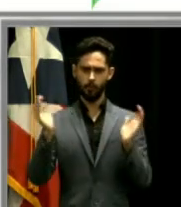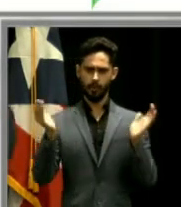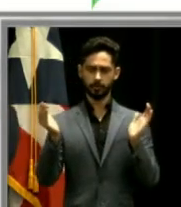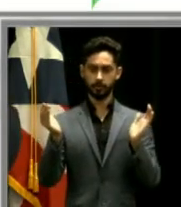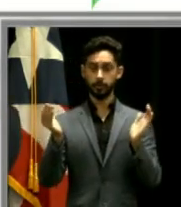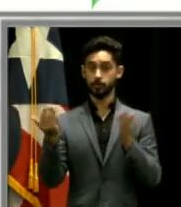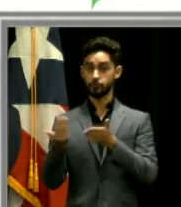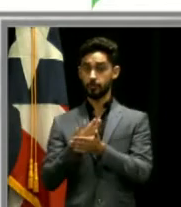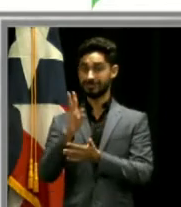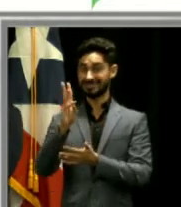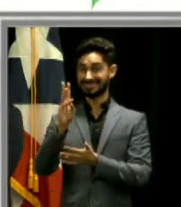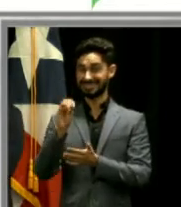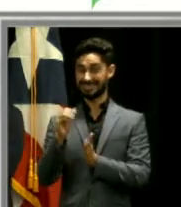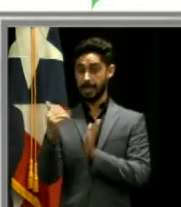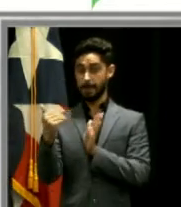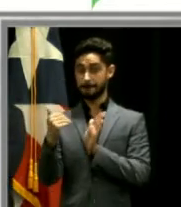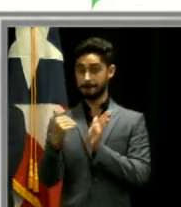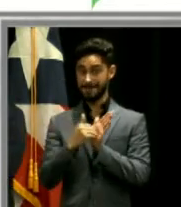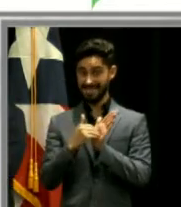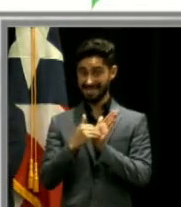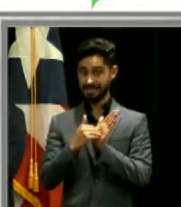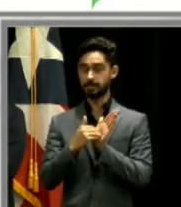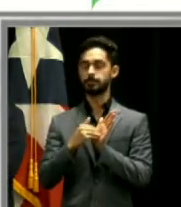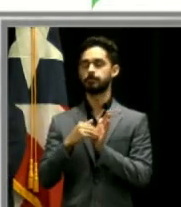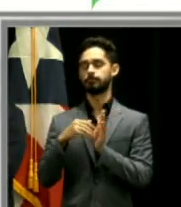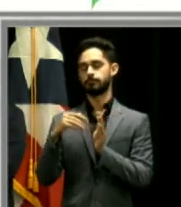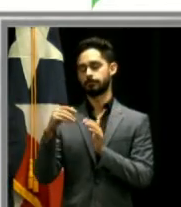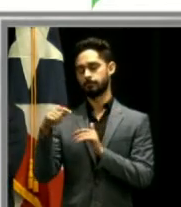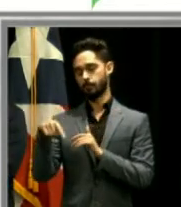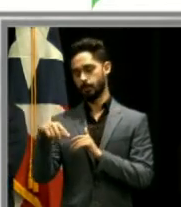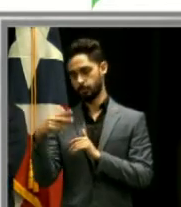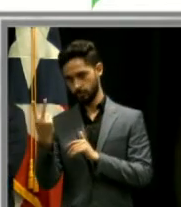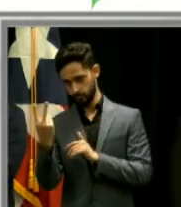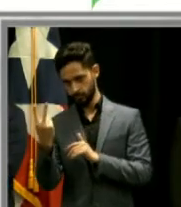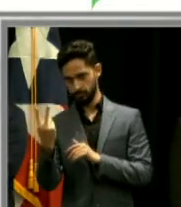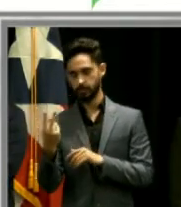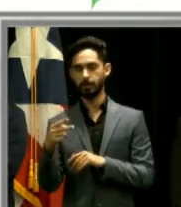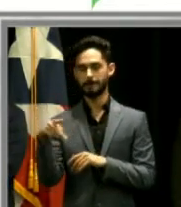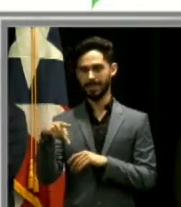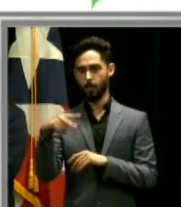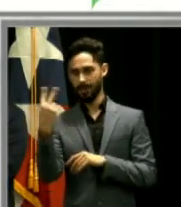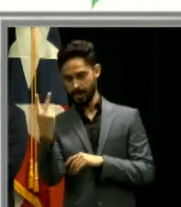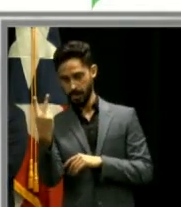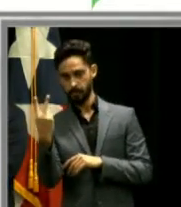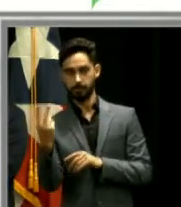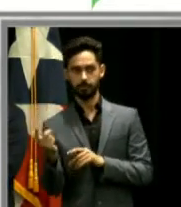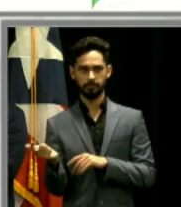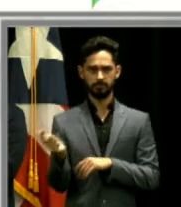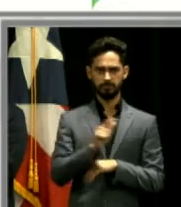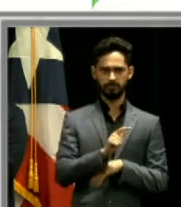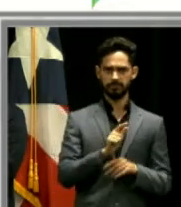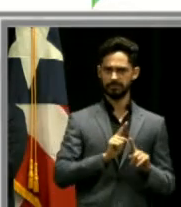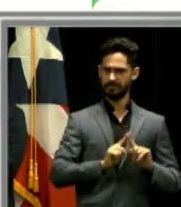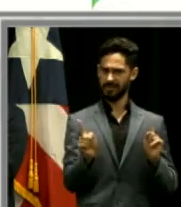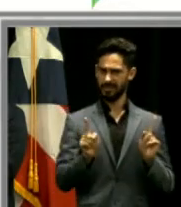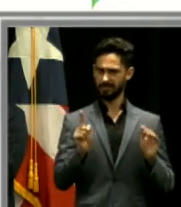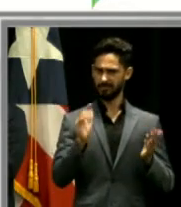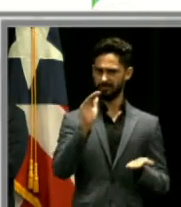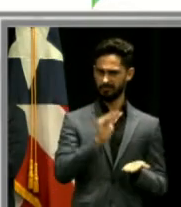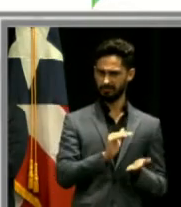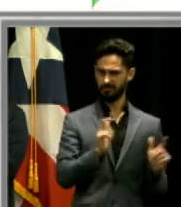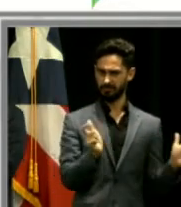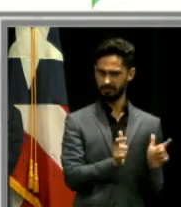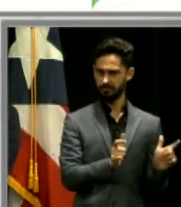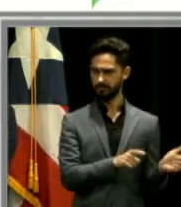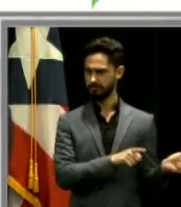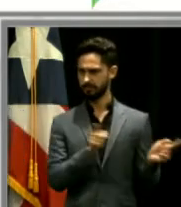60.000 pies cuadrados versus el área existente 65.000 pies cuadrados y en términos de espacios interiores en pies cuadrados,